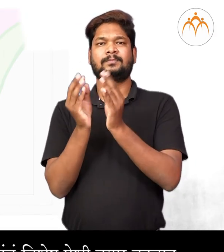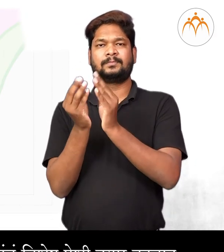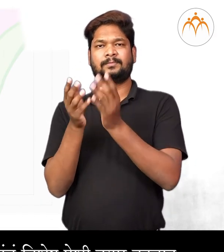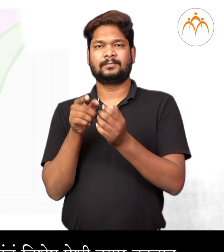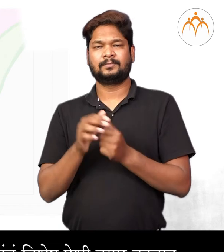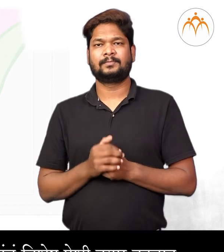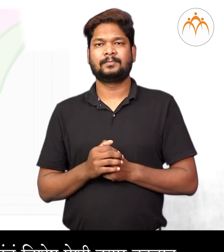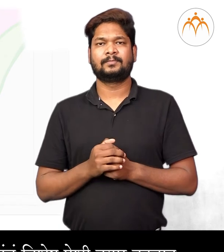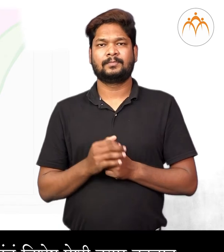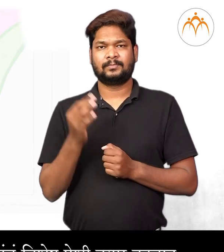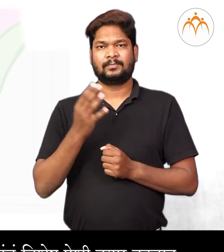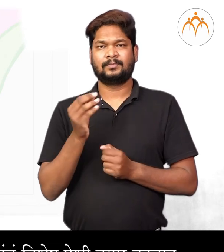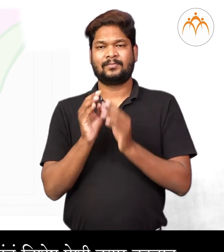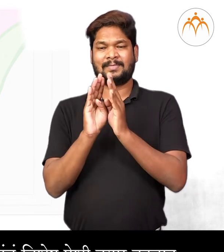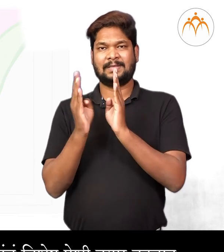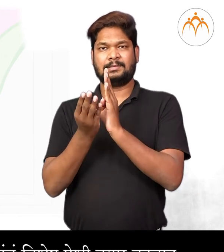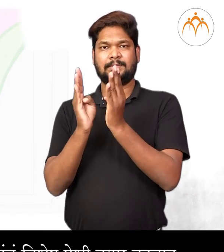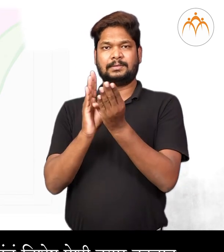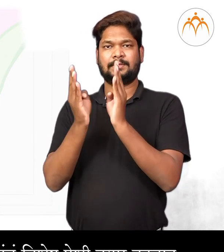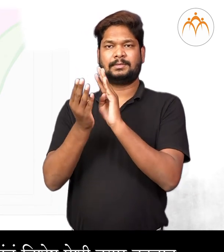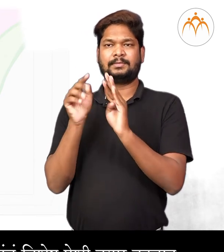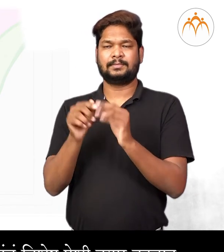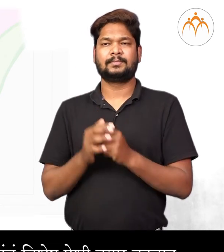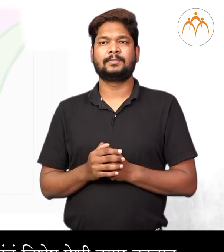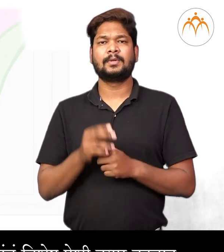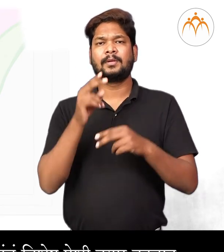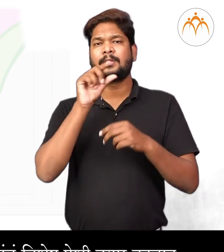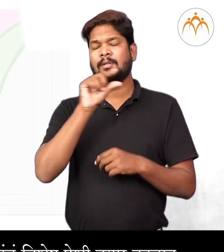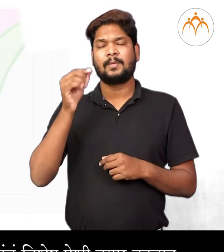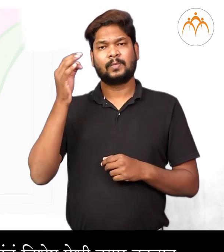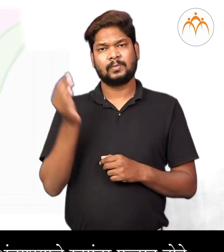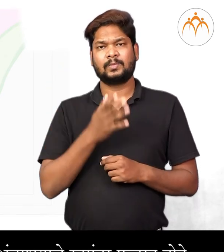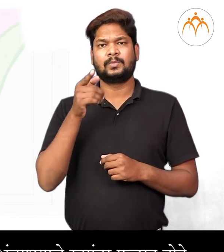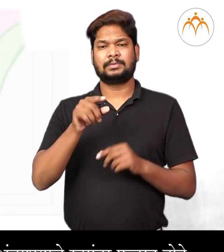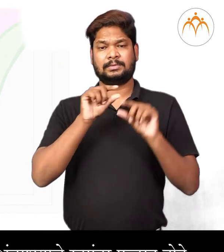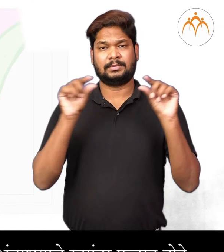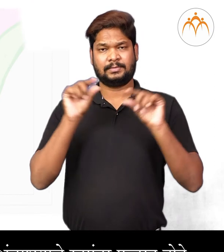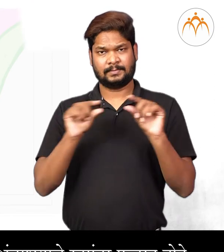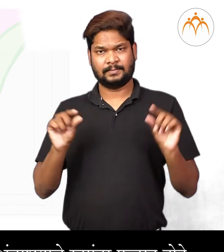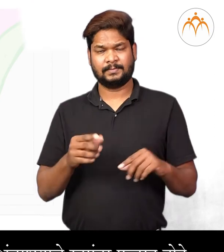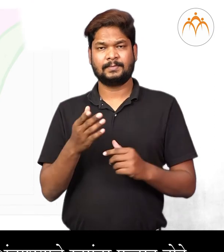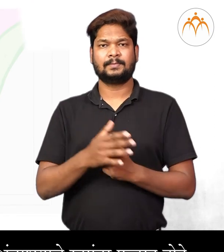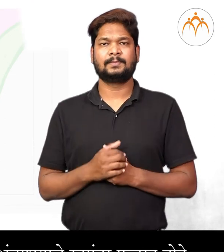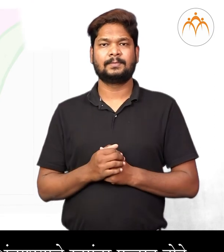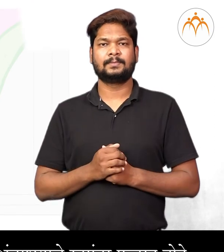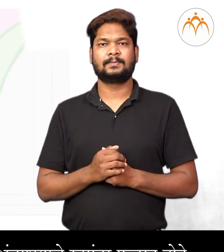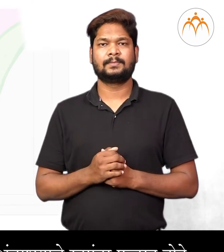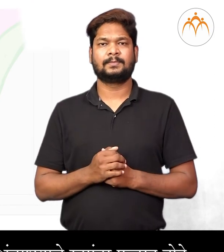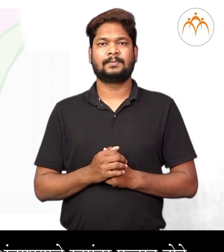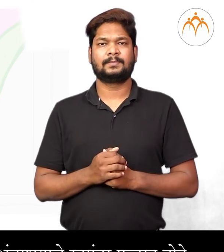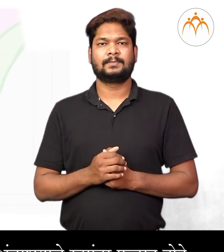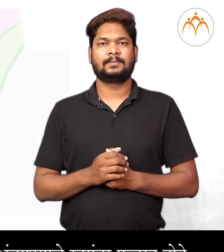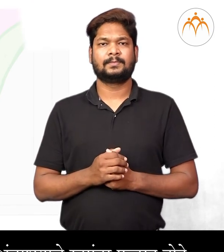पराकण आणी बिजांड विशेश पेशी तायार करतात। जांच्या फलन आने बी तायार